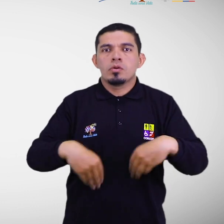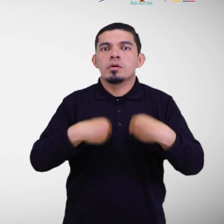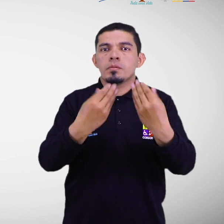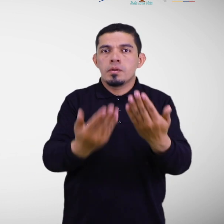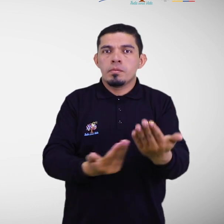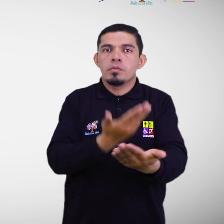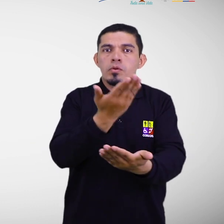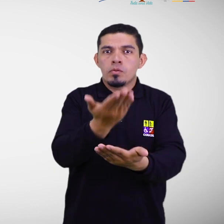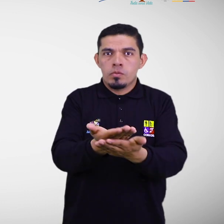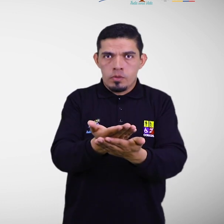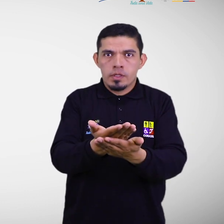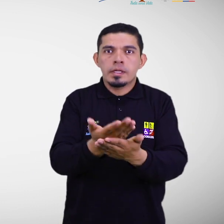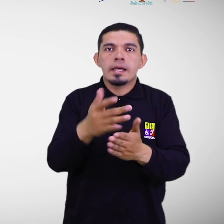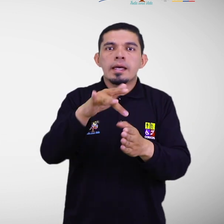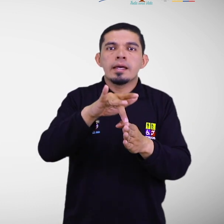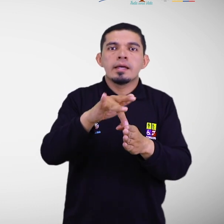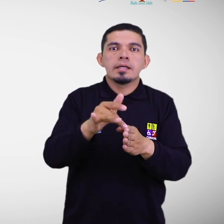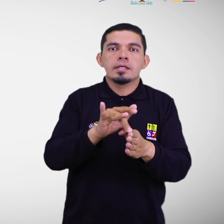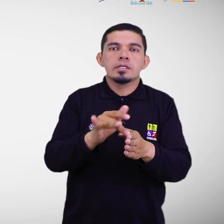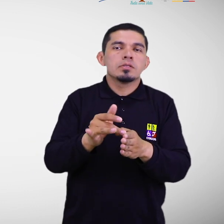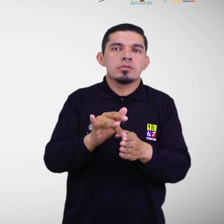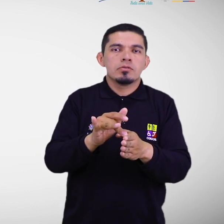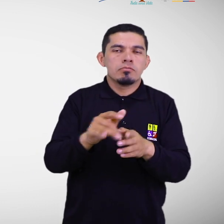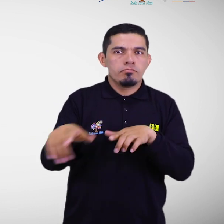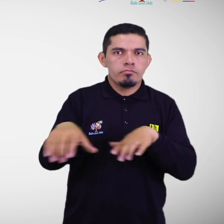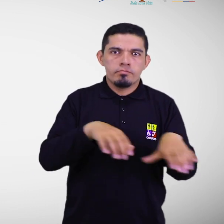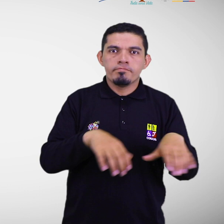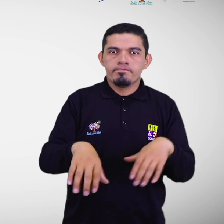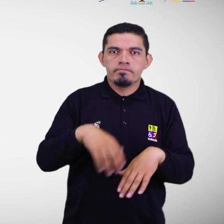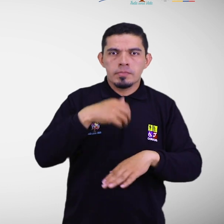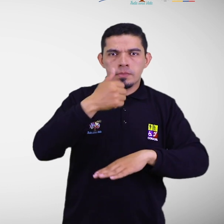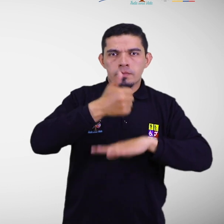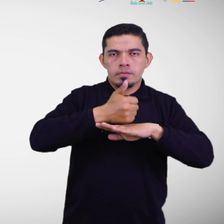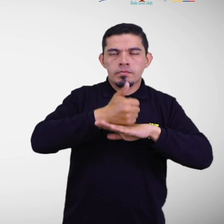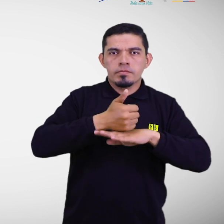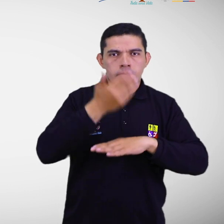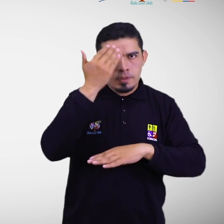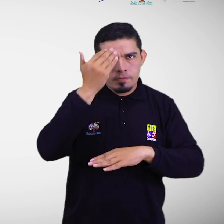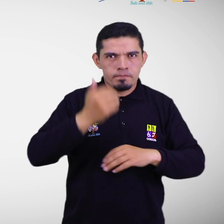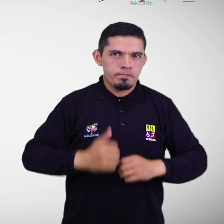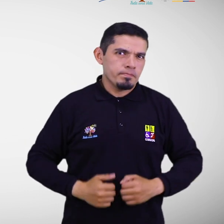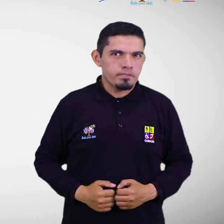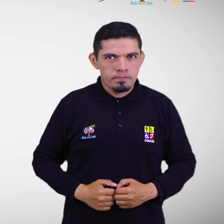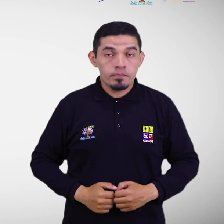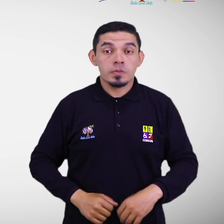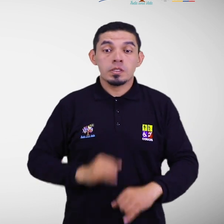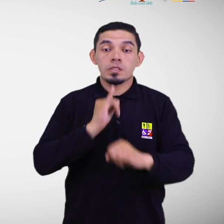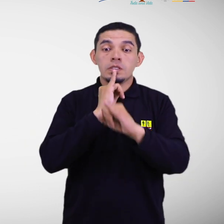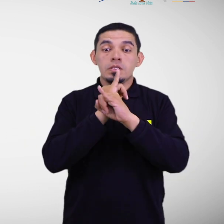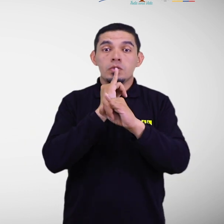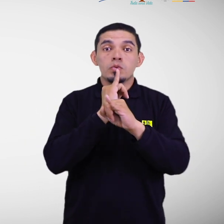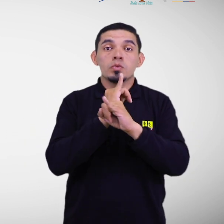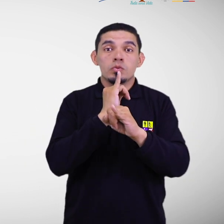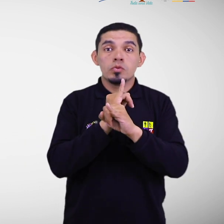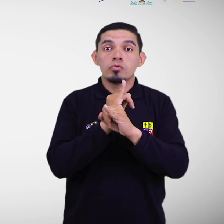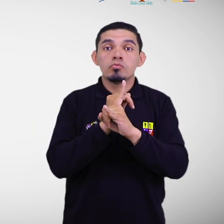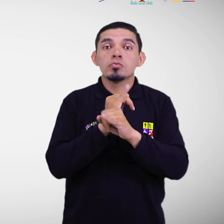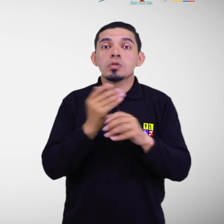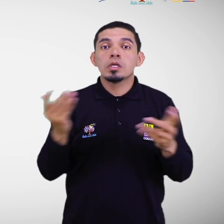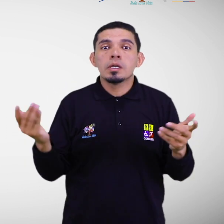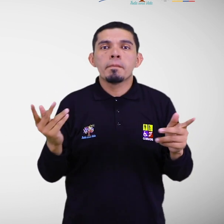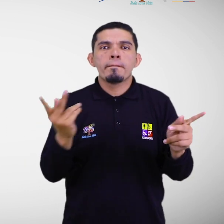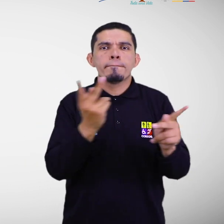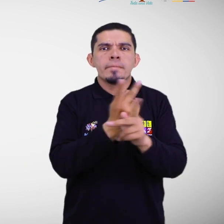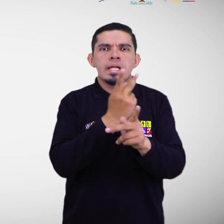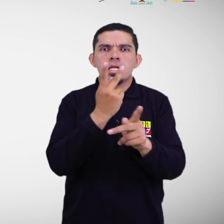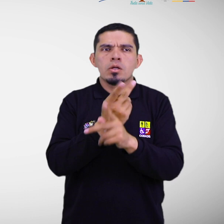el ente rector de la gestión de riesgos para dicho efecto. En el ámbito institucional se deberá identificar el tipo de amenazas